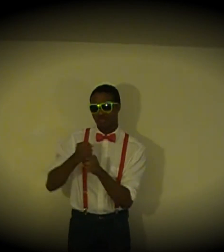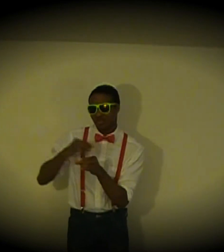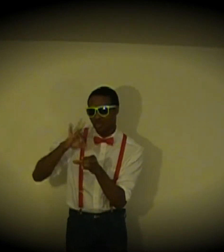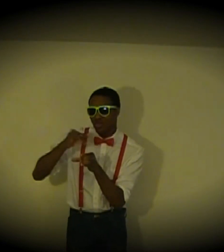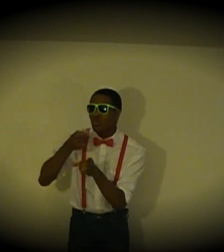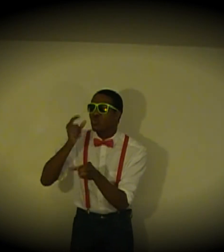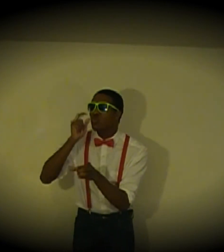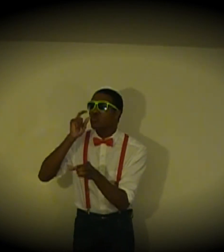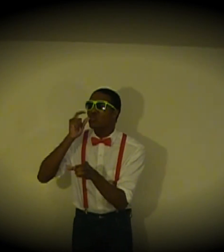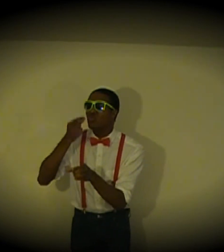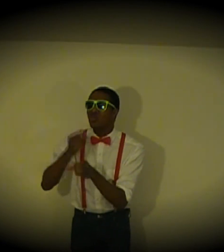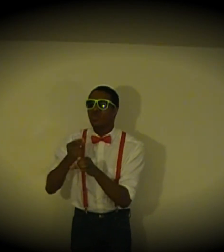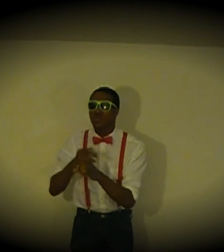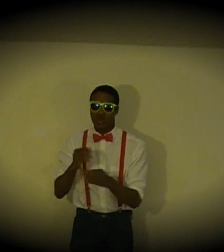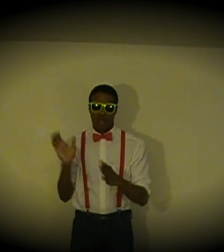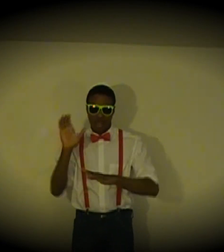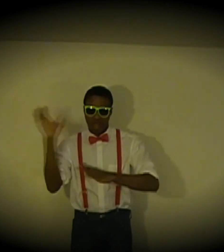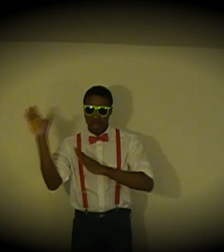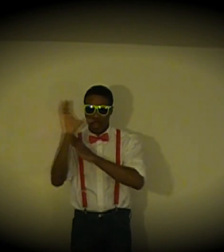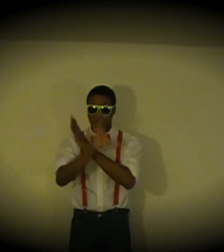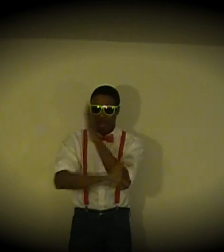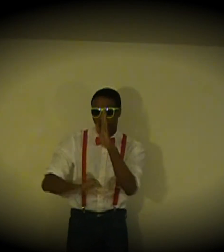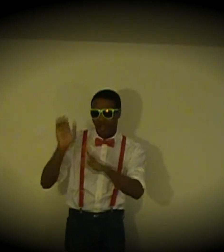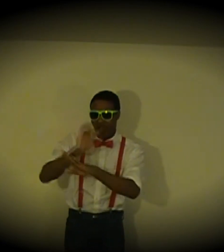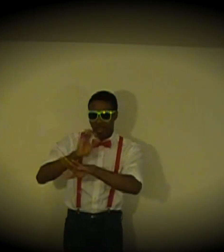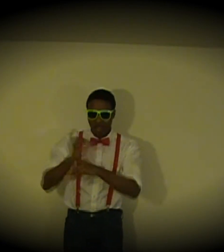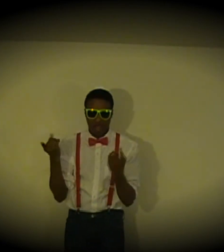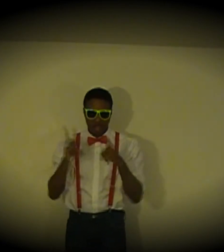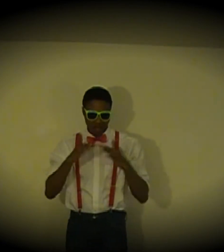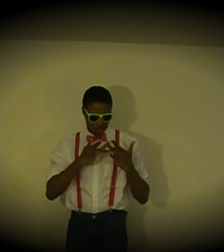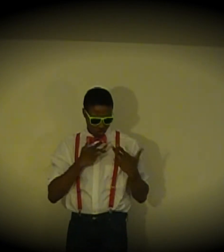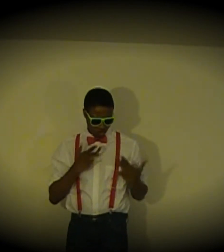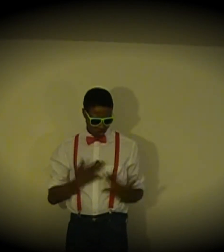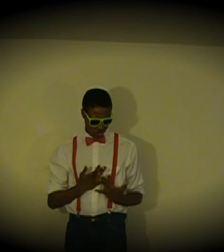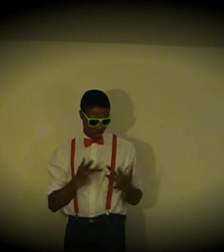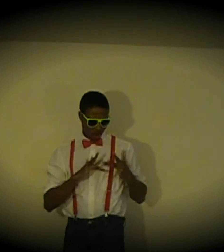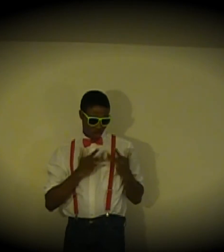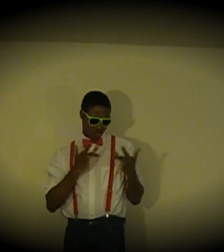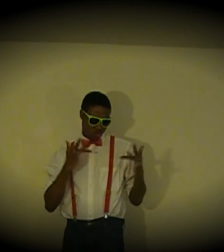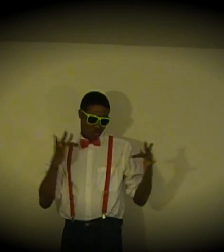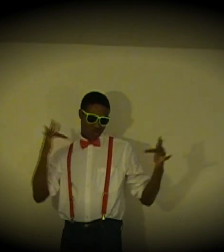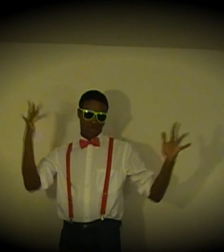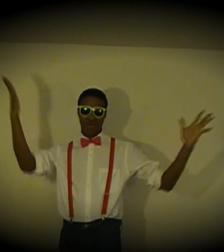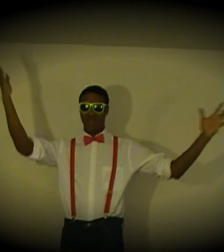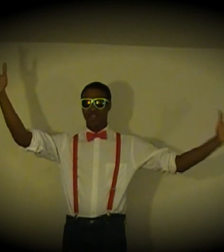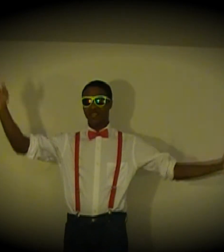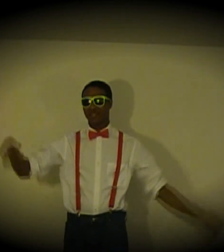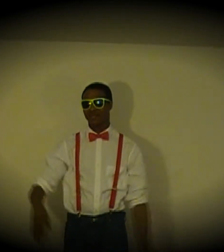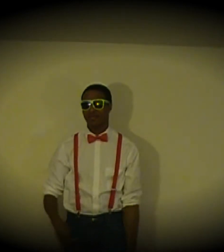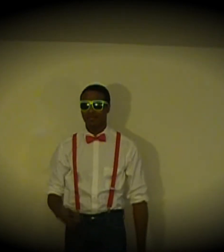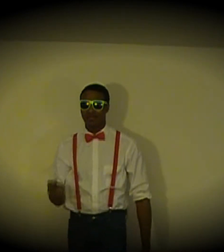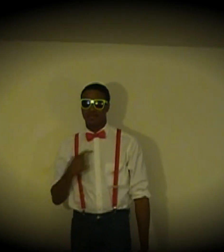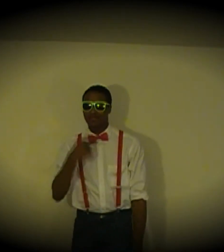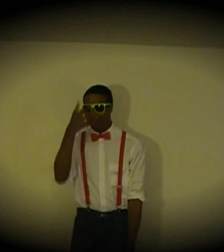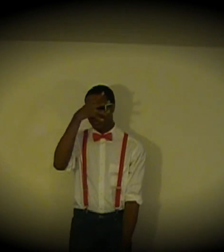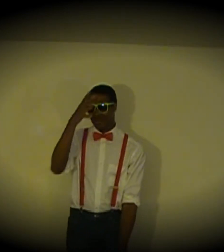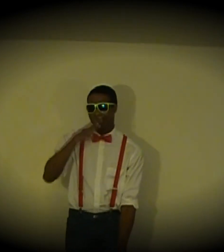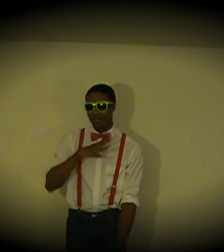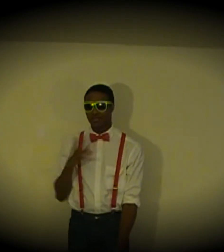밤이 오면 심장이 뜨거워지는 여자 그런 반전 있는 여자 너면